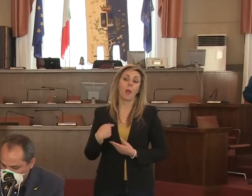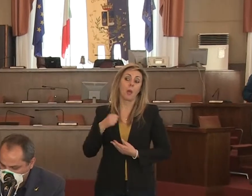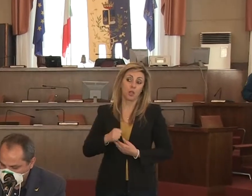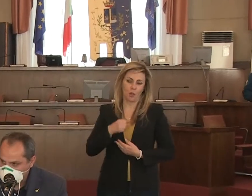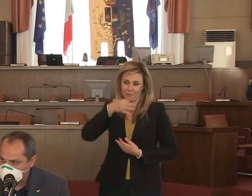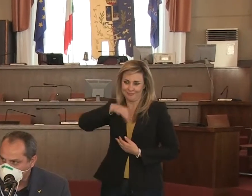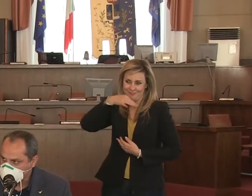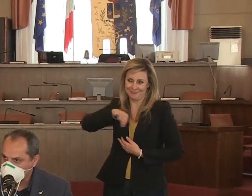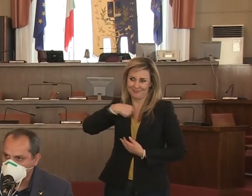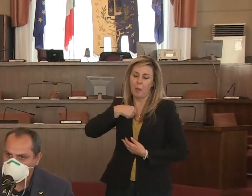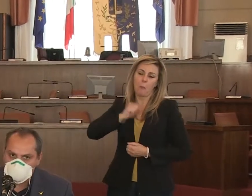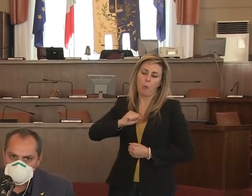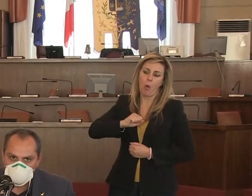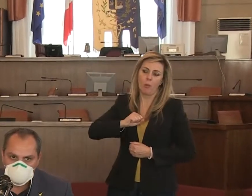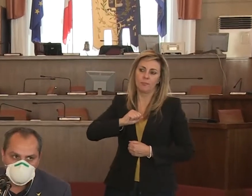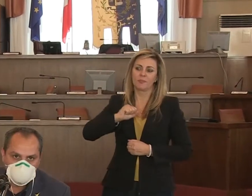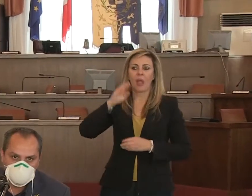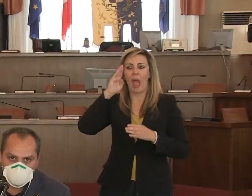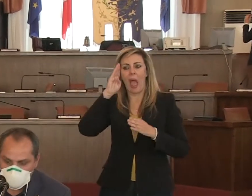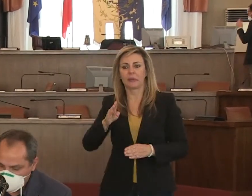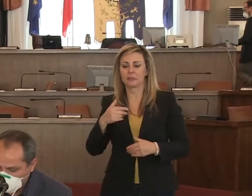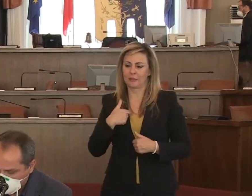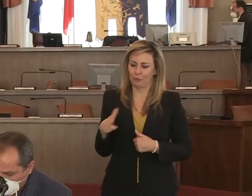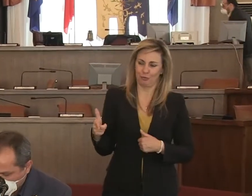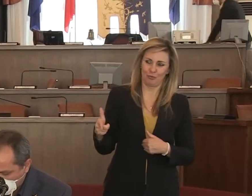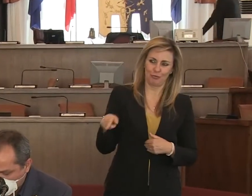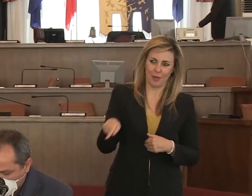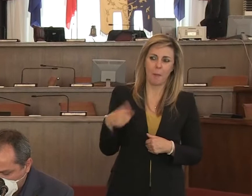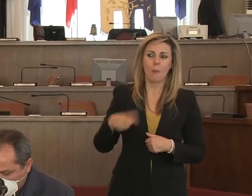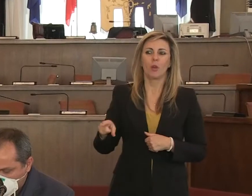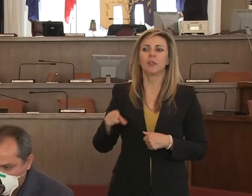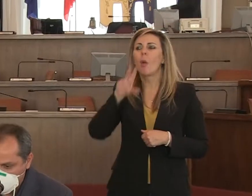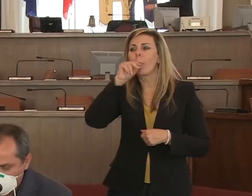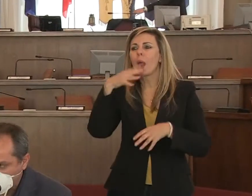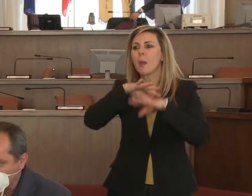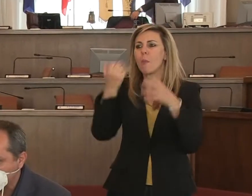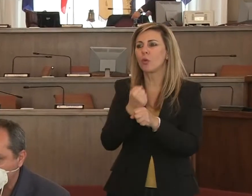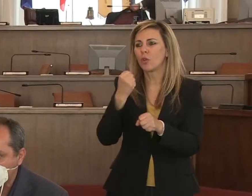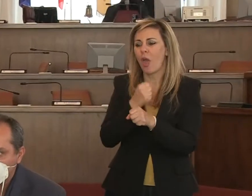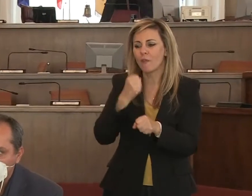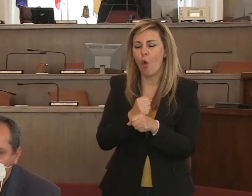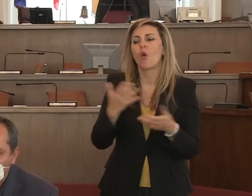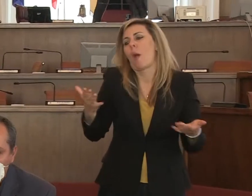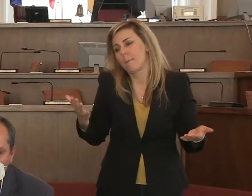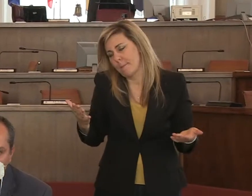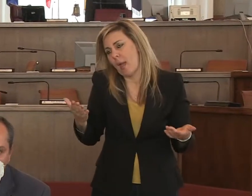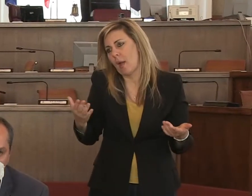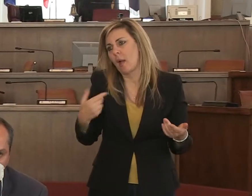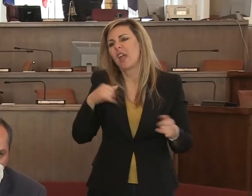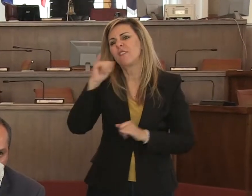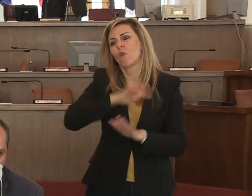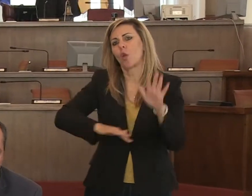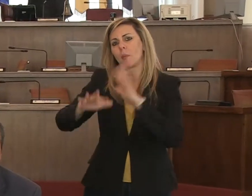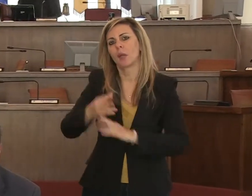sicuramente in questo momento il discorso del lavoro come anche magari altri aspetti come quella dell'istruzione però a titolo